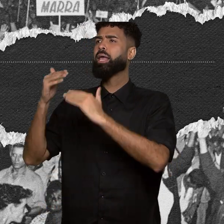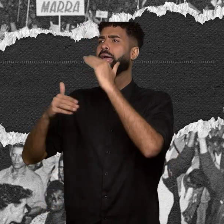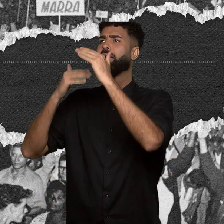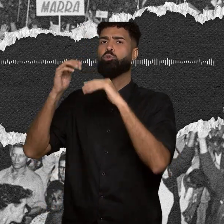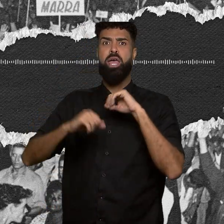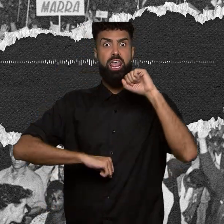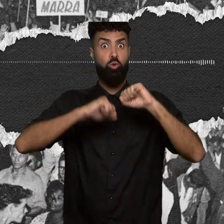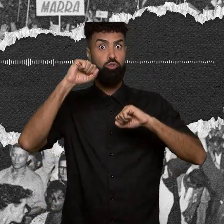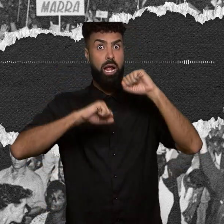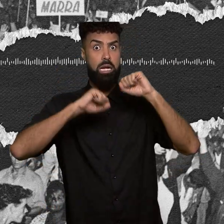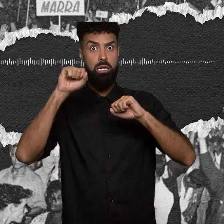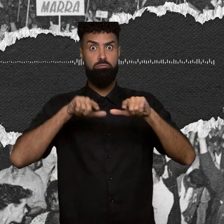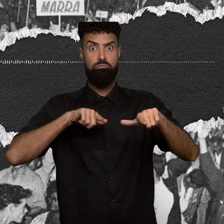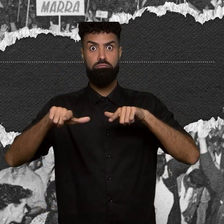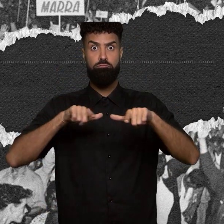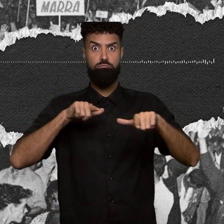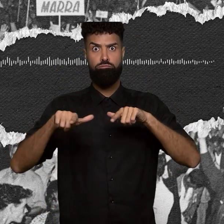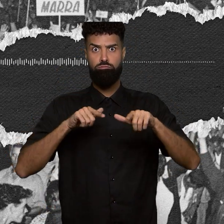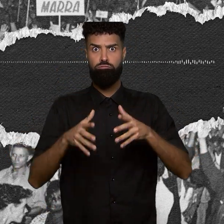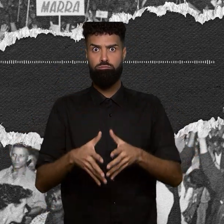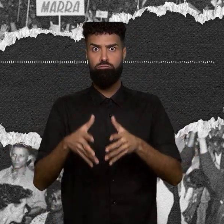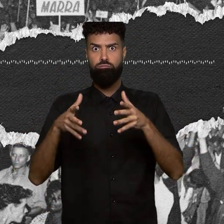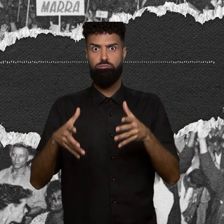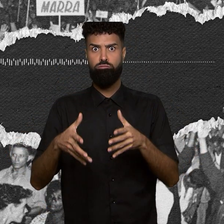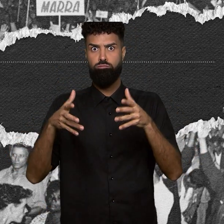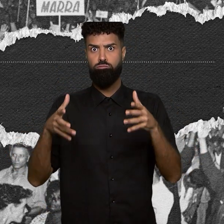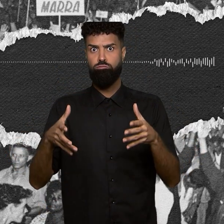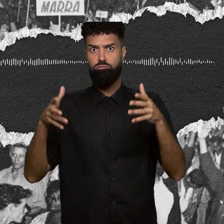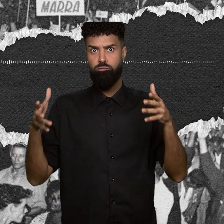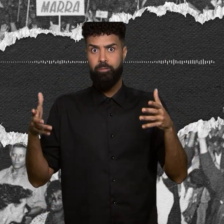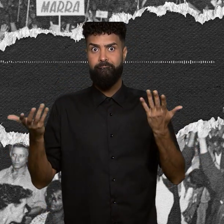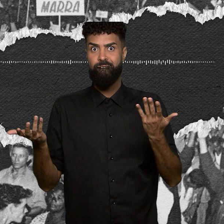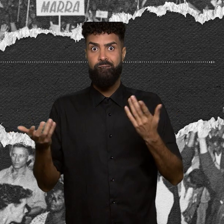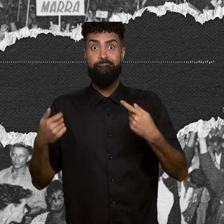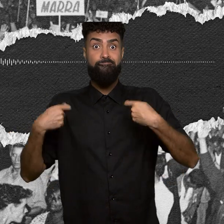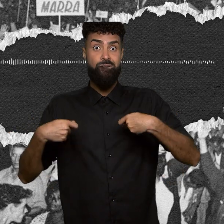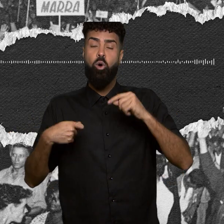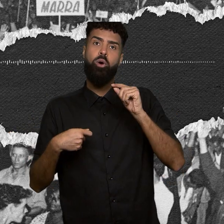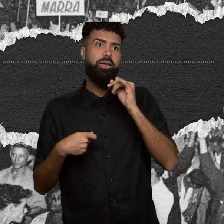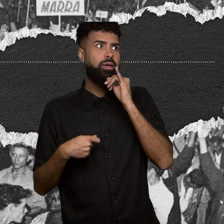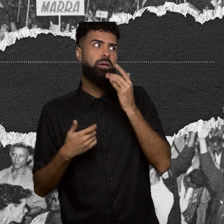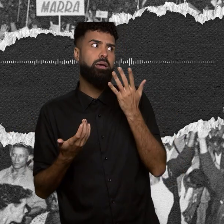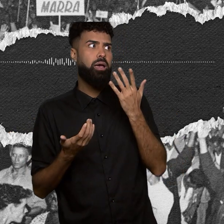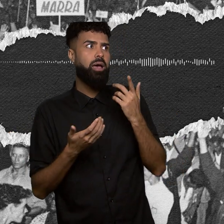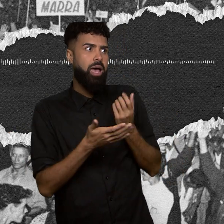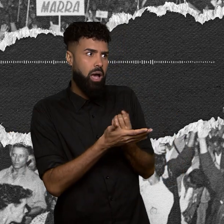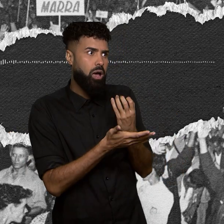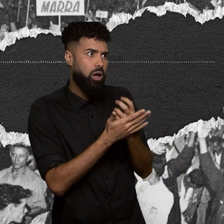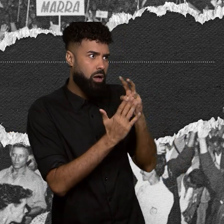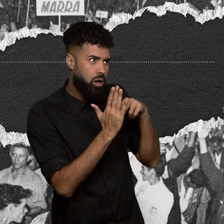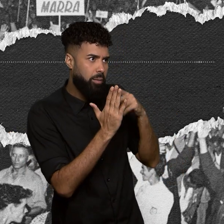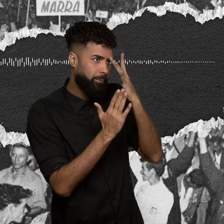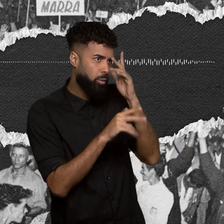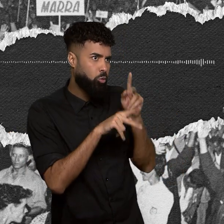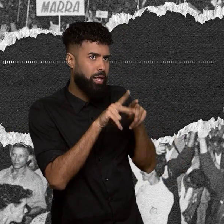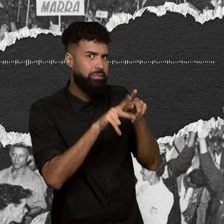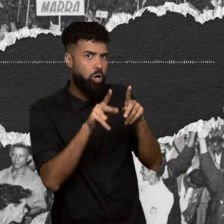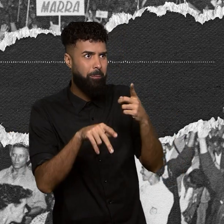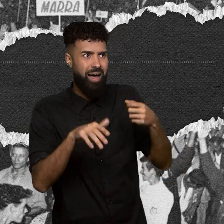mais sofisticada, era preciso, pelo menos, alfabetizar a população. O que eles